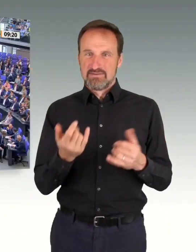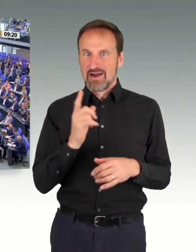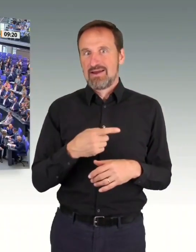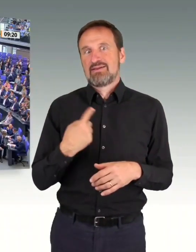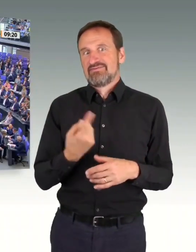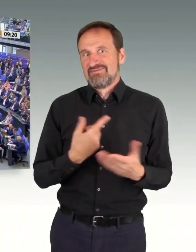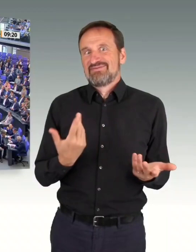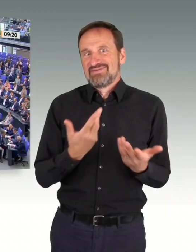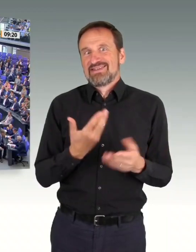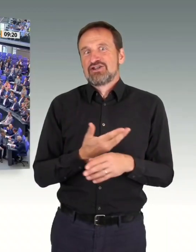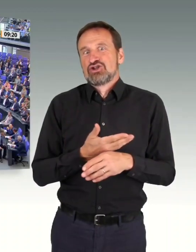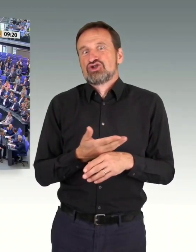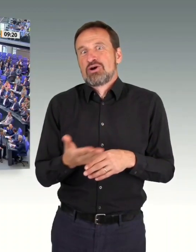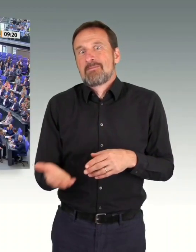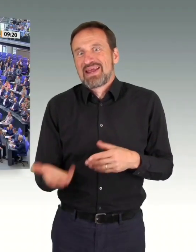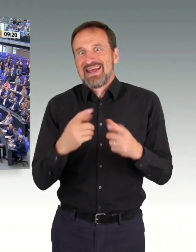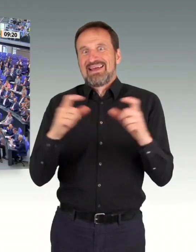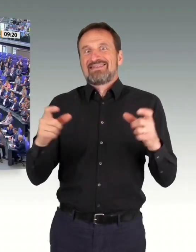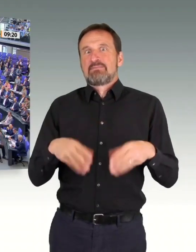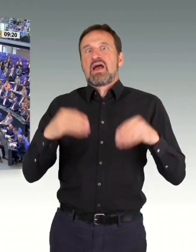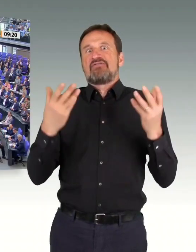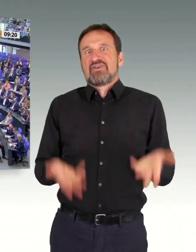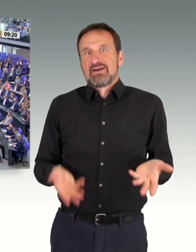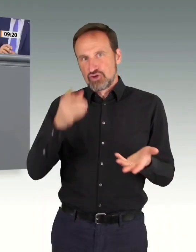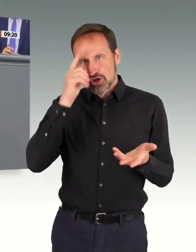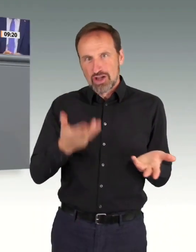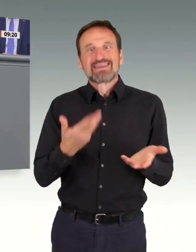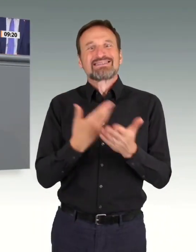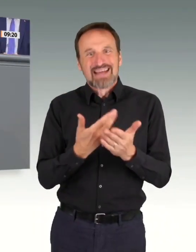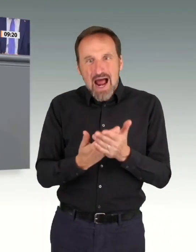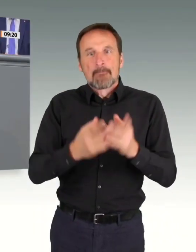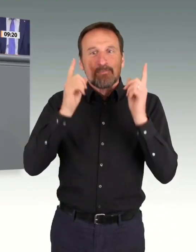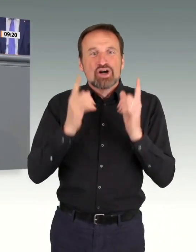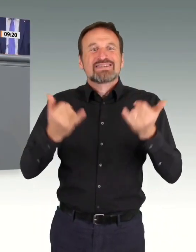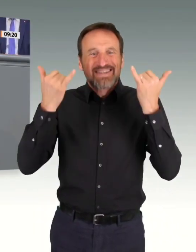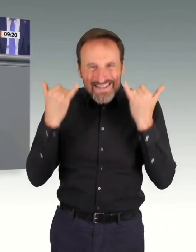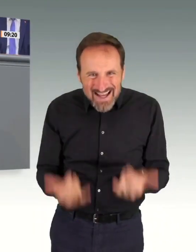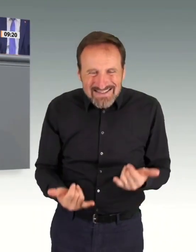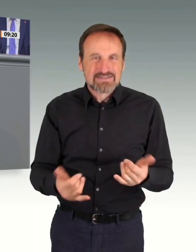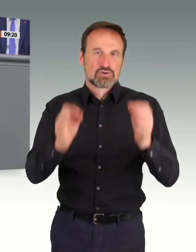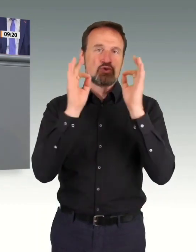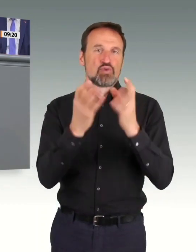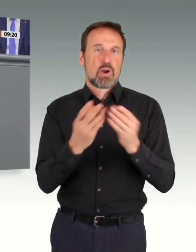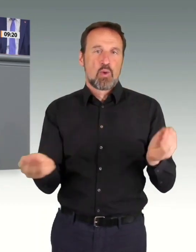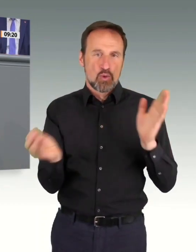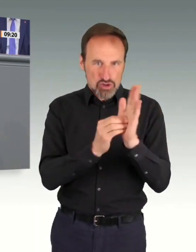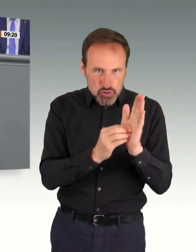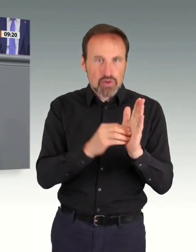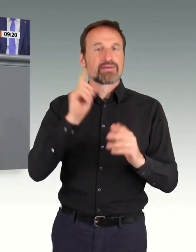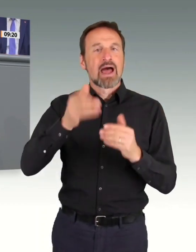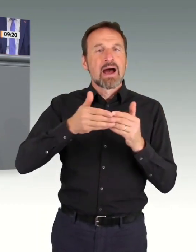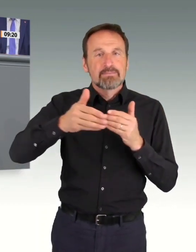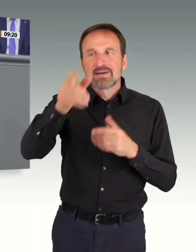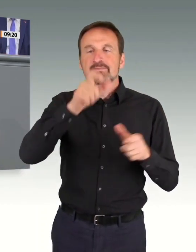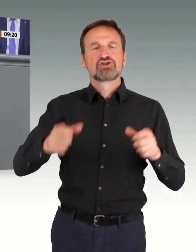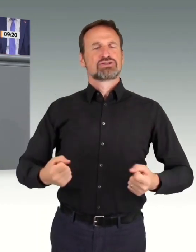Und die Verunsicherung der Menschen ist groß. Ich war letzte Woche in meinem Wahlkreis in Olpe, stand auf dem Balkon, und dann hielt ein Bürger